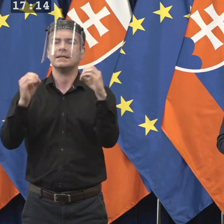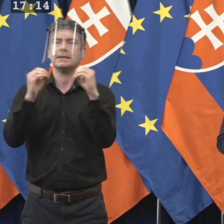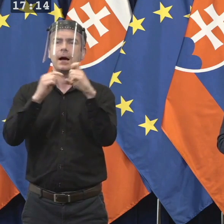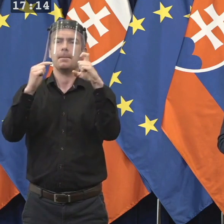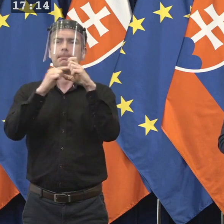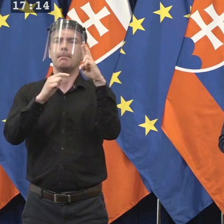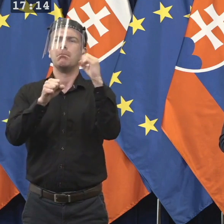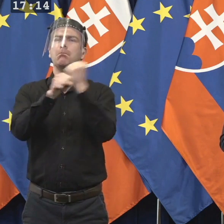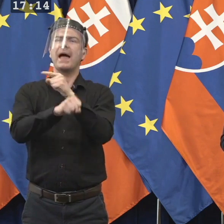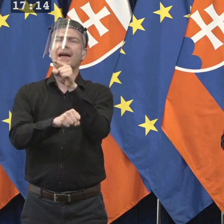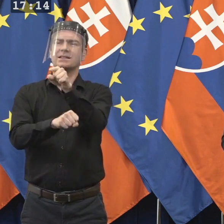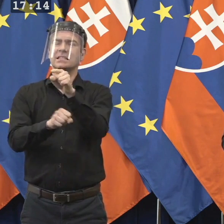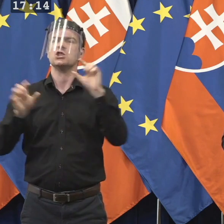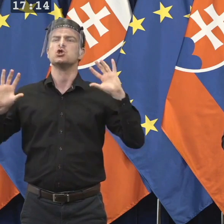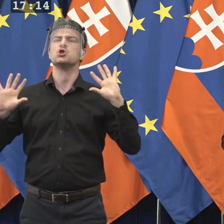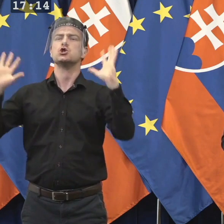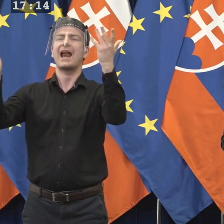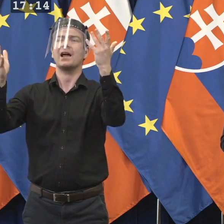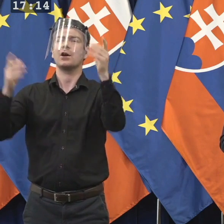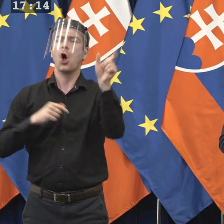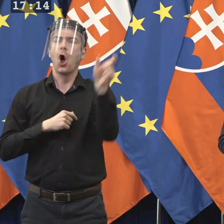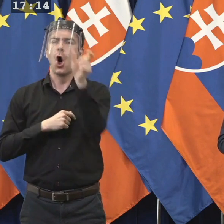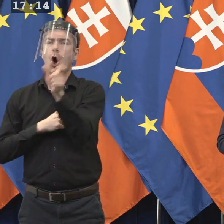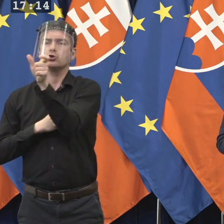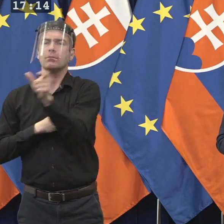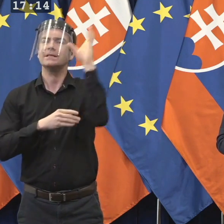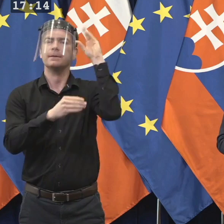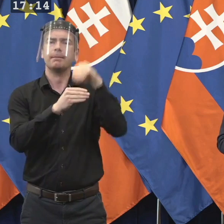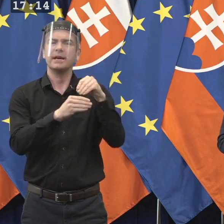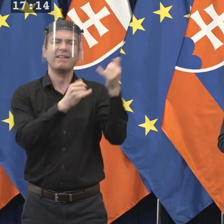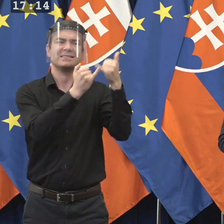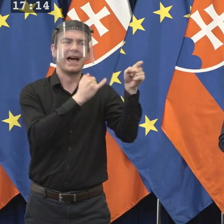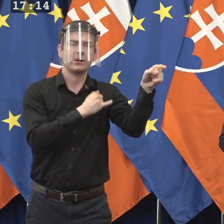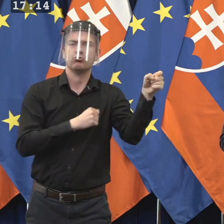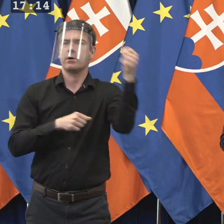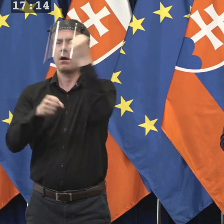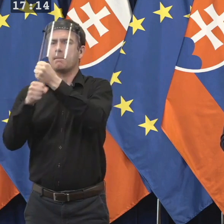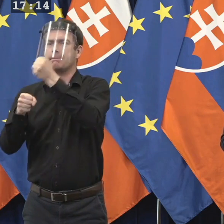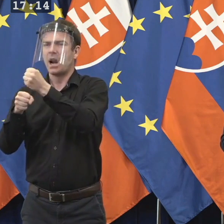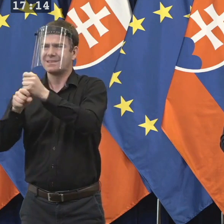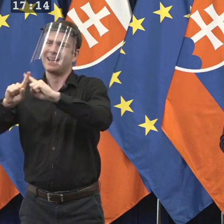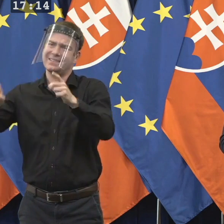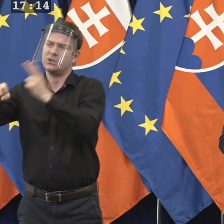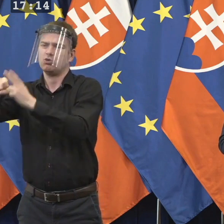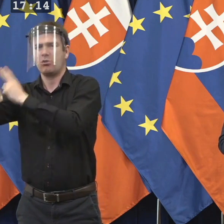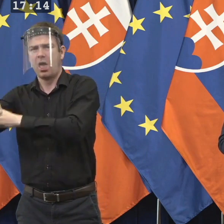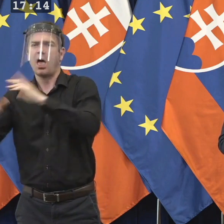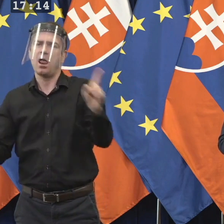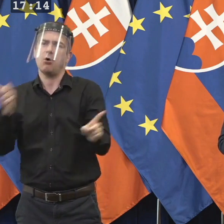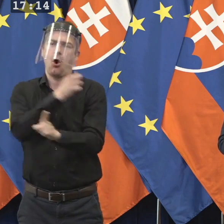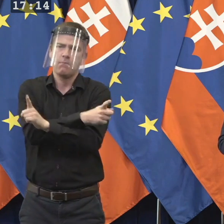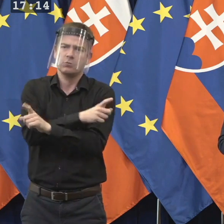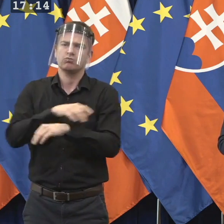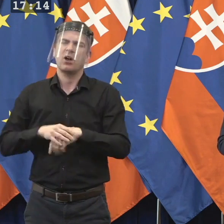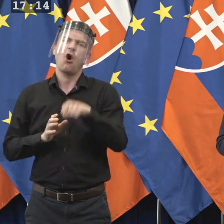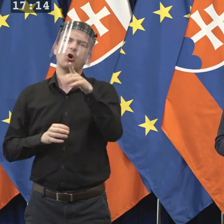požiadavky, aby sa rozsah možného pendlerstva mohol rozširiť z 30 na 100 kilometrov. A tí, čo sa vrácejú zo zahraničia, mohli zostať v